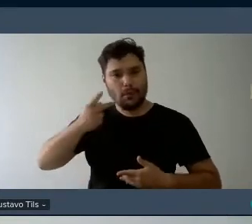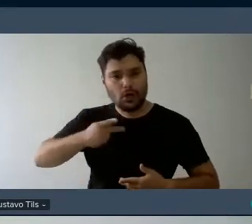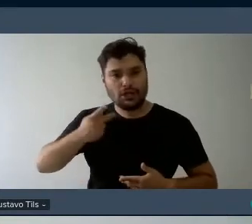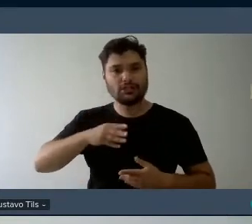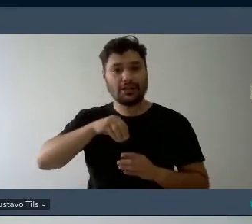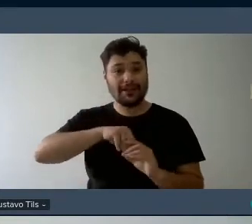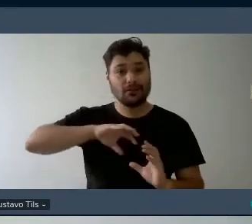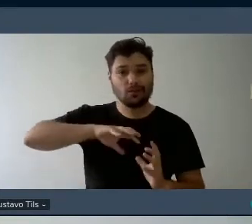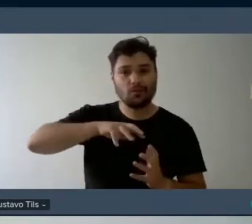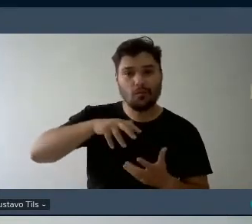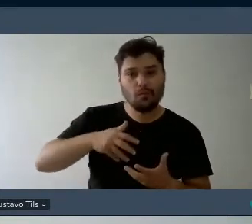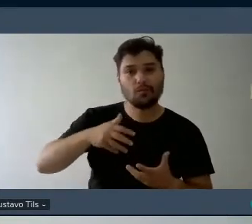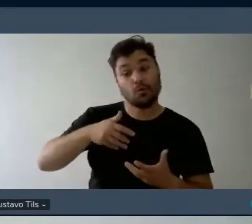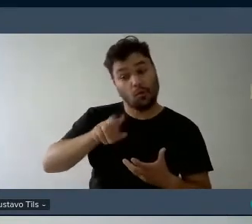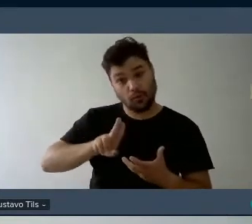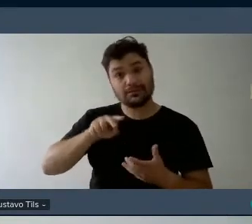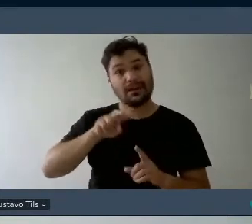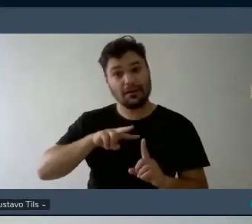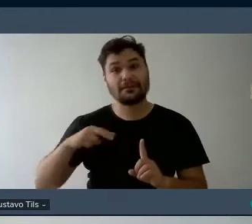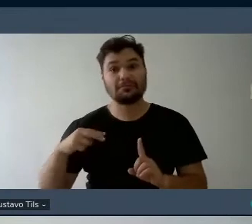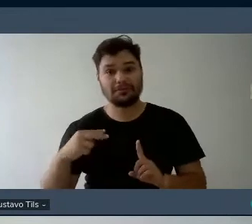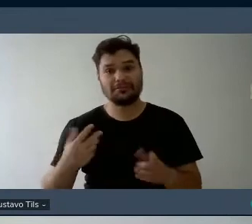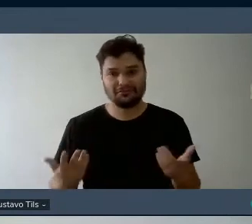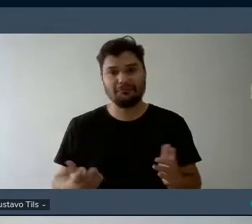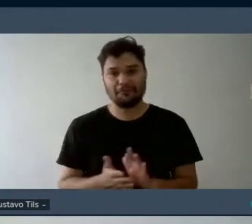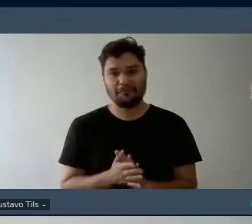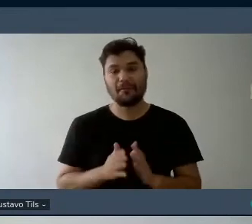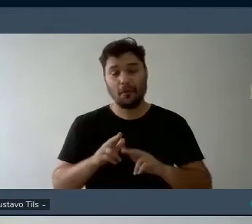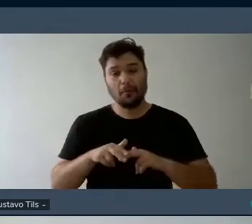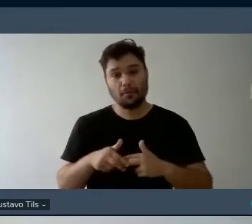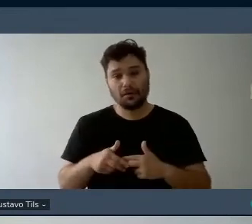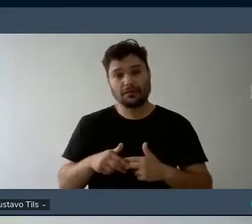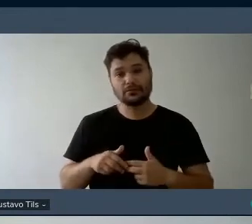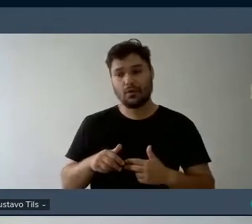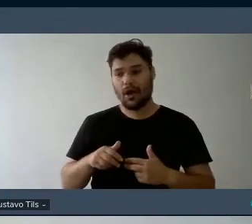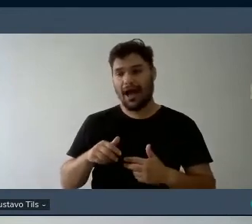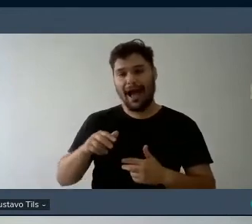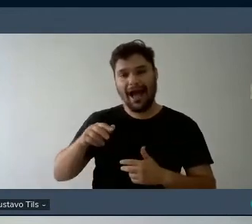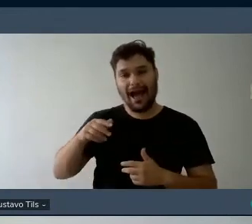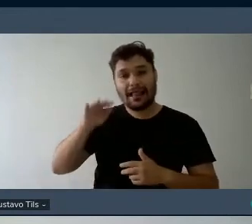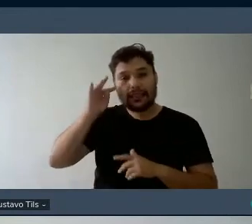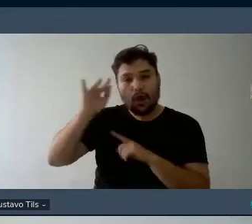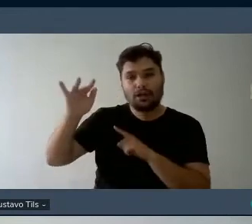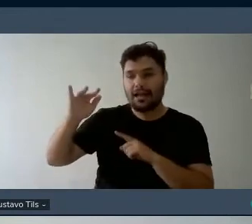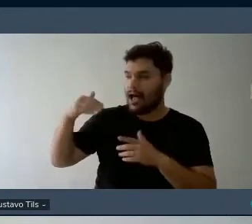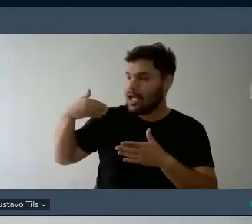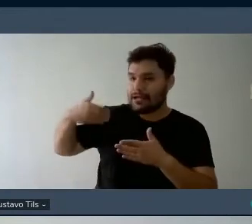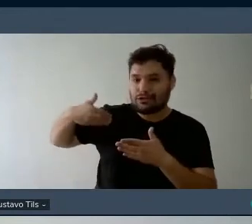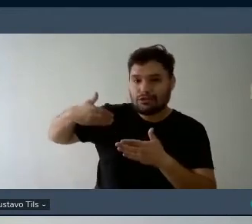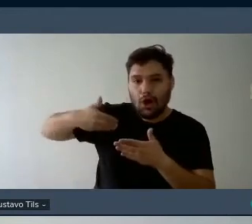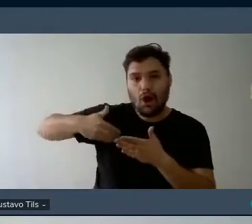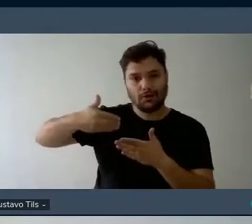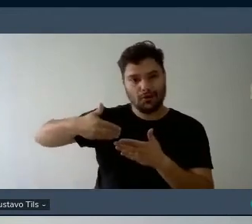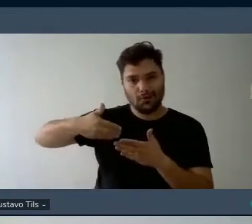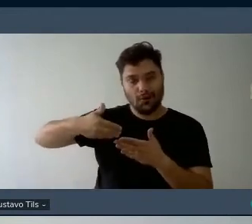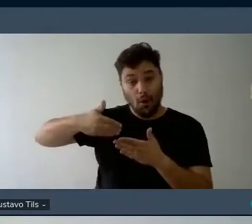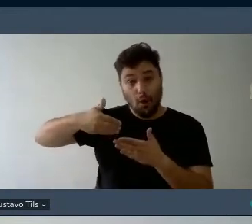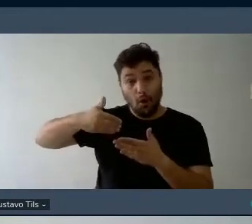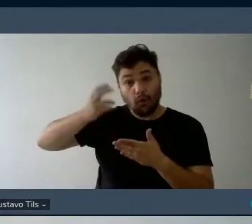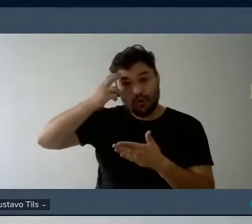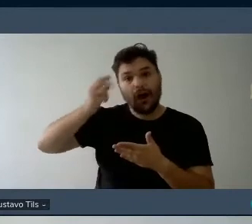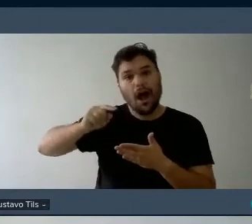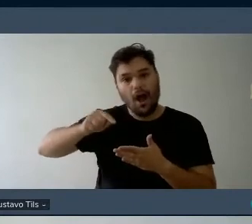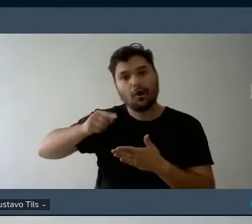dessa lente né então a teoria histórico-cultural ocupa esse lugar na academia e na ciência então